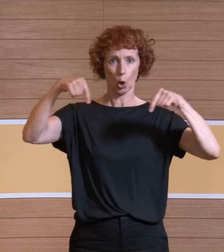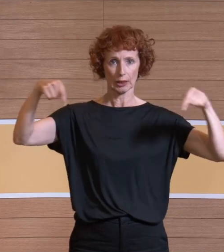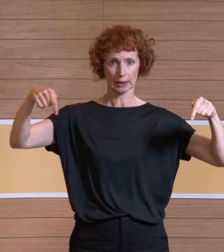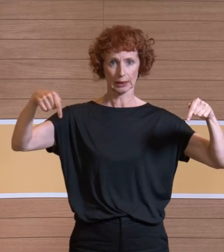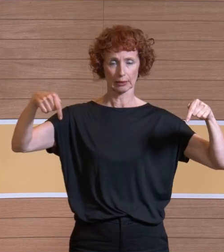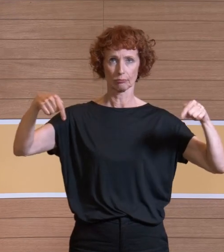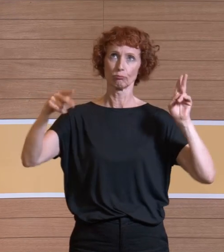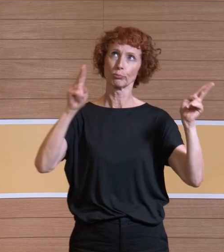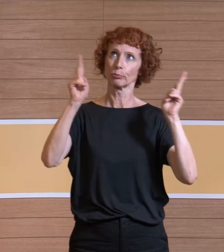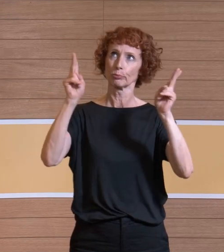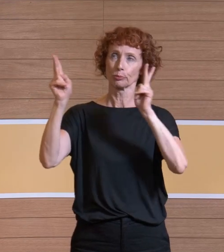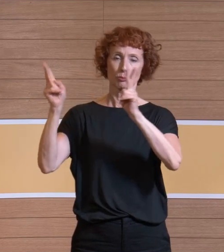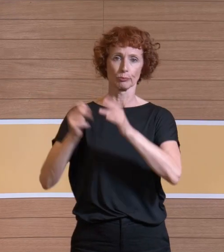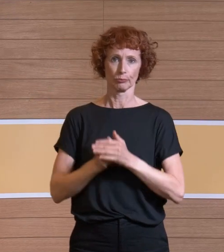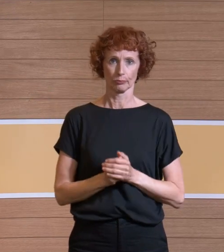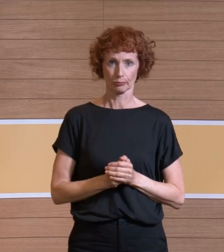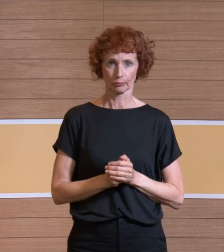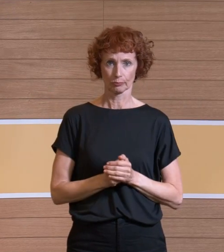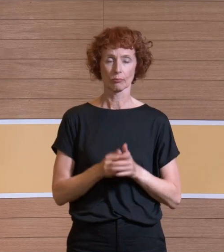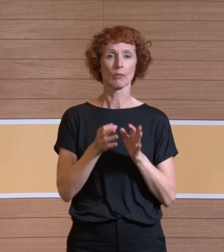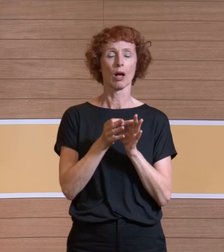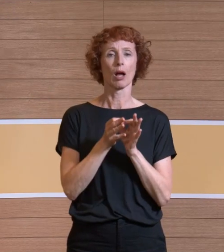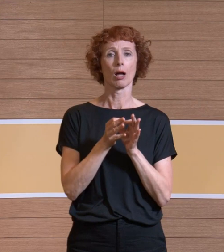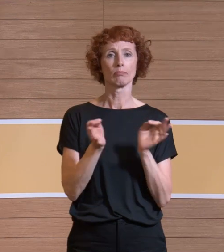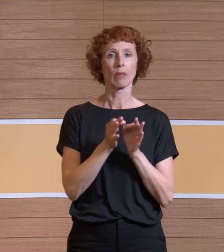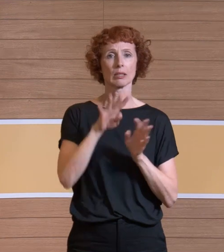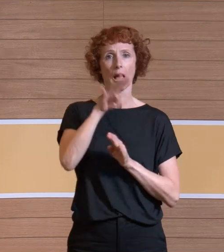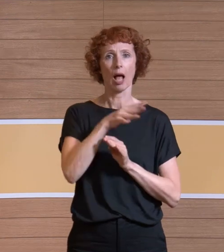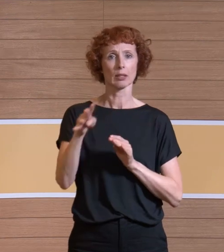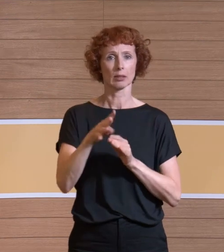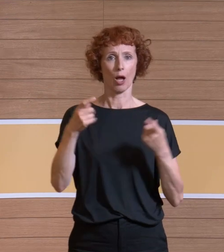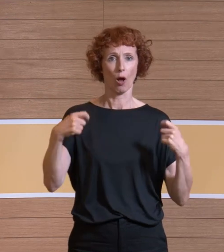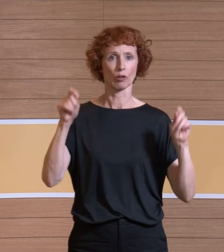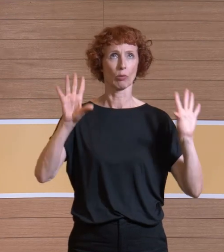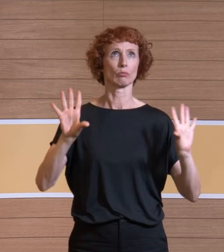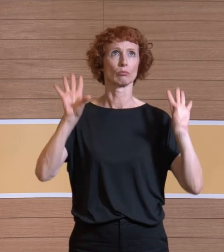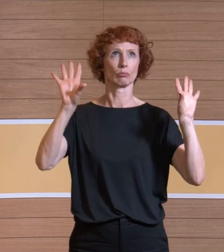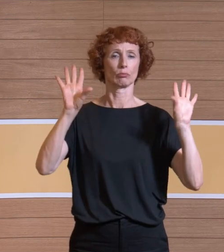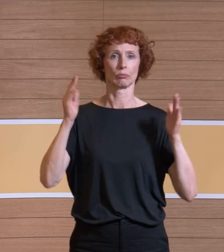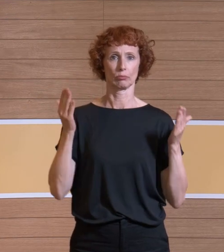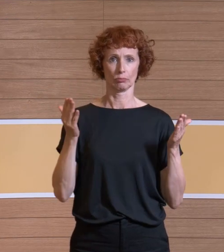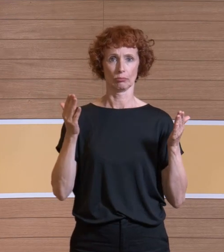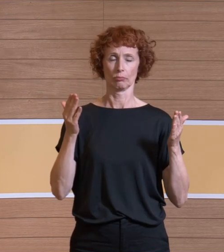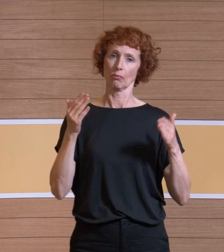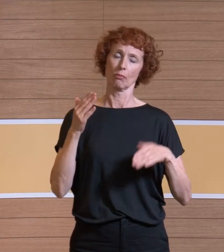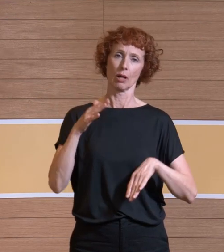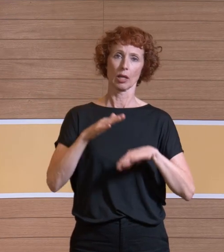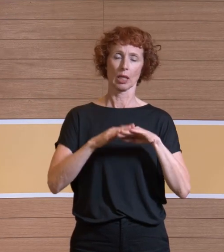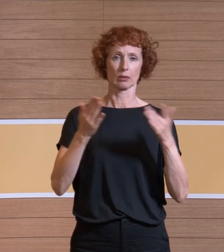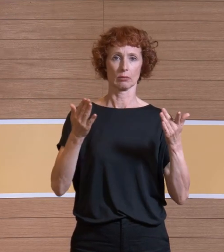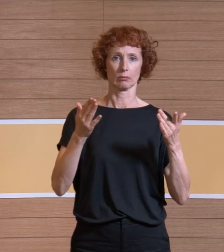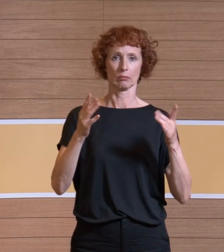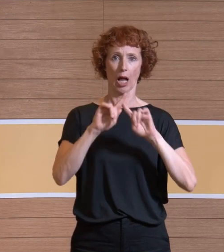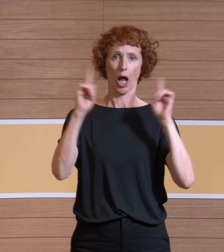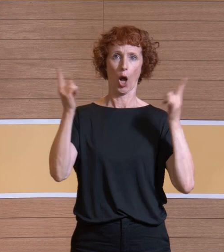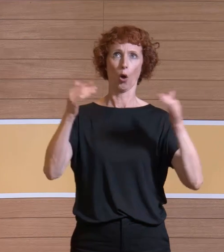positioniert. Dazu wurde ein Messraster aufgestellt über den kompletten OP-Raum in